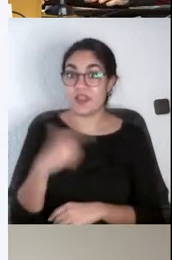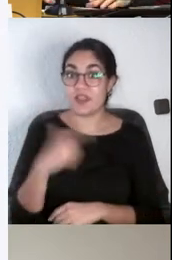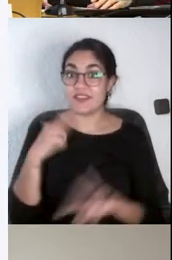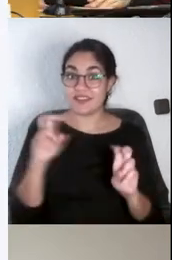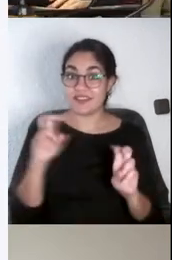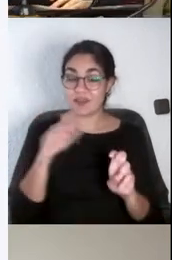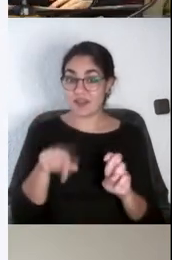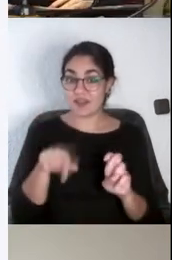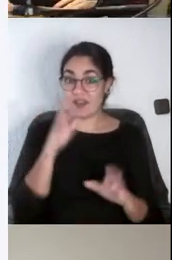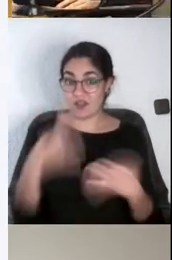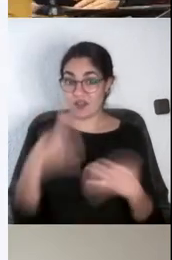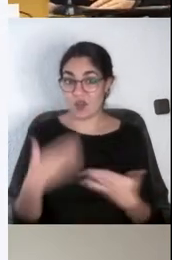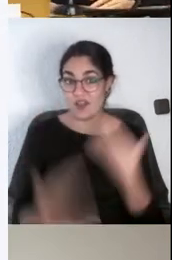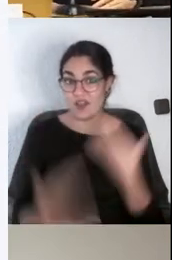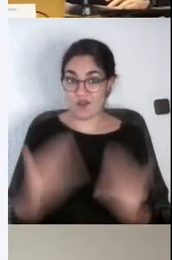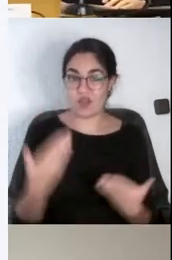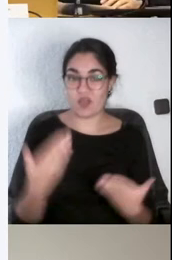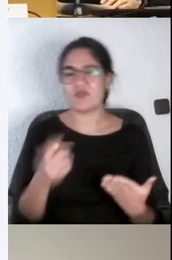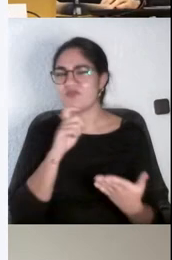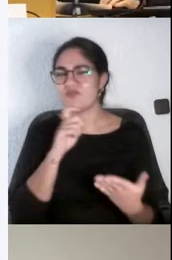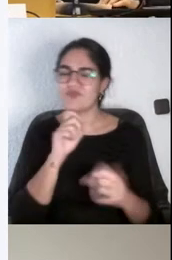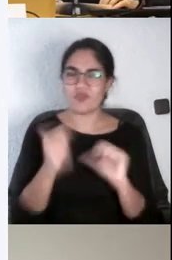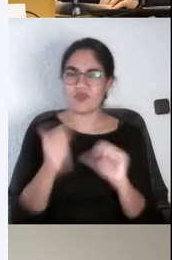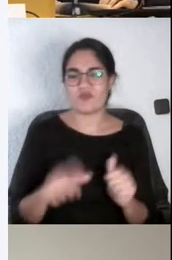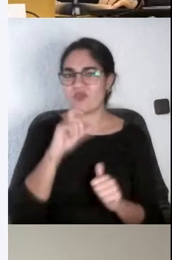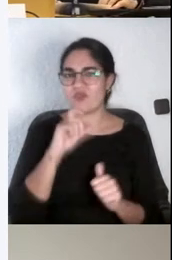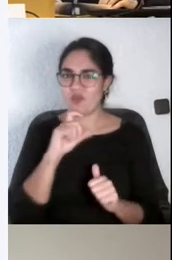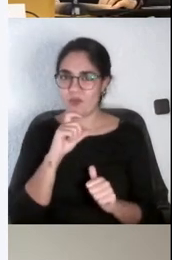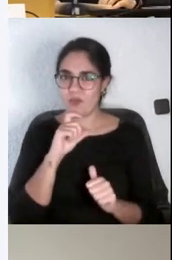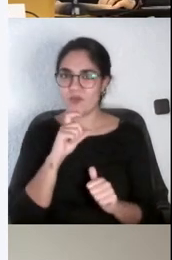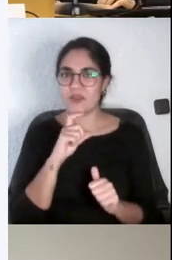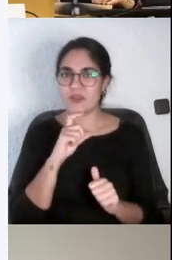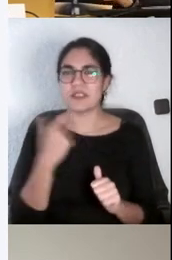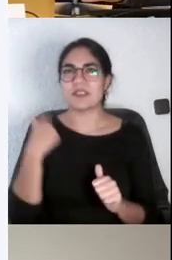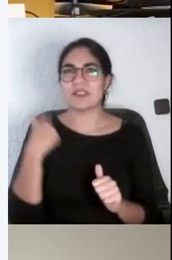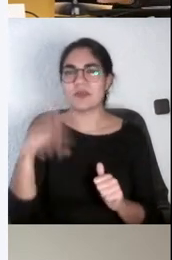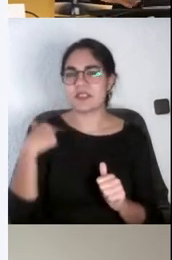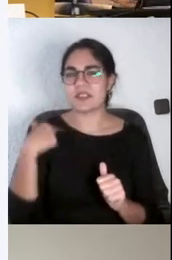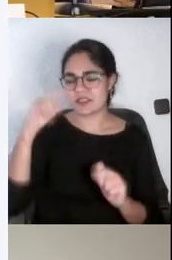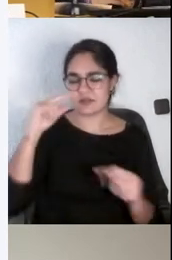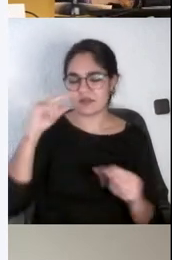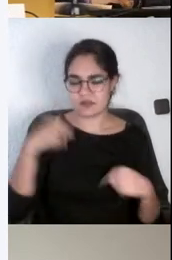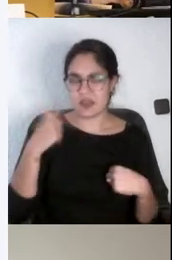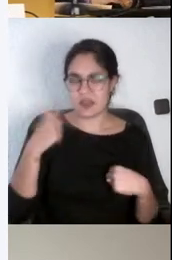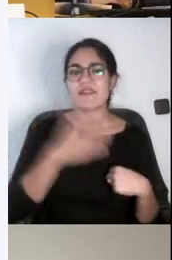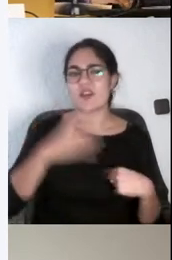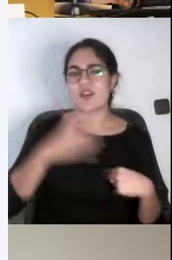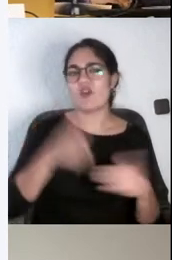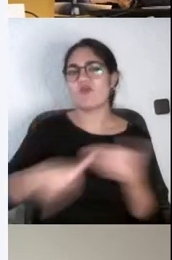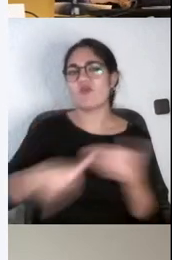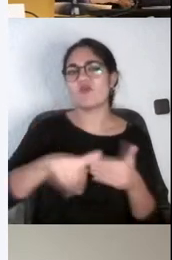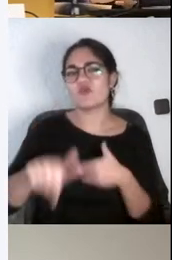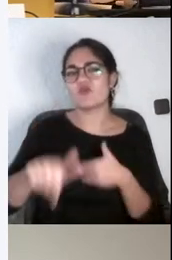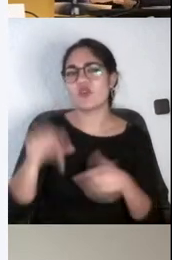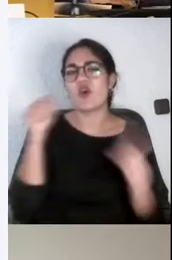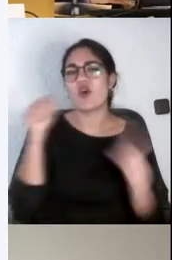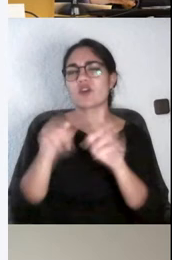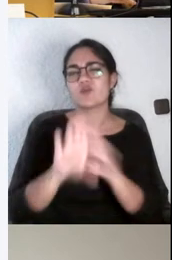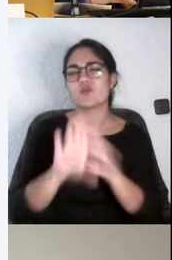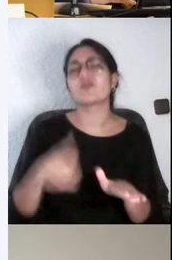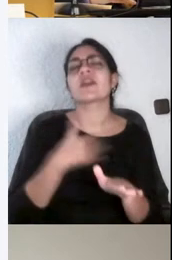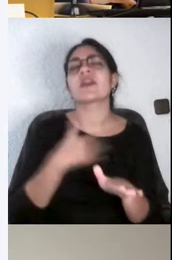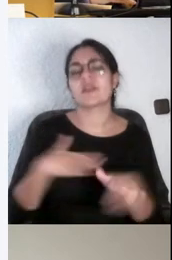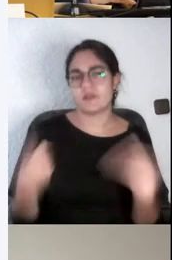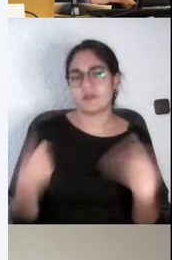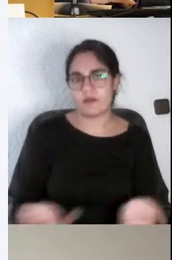actualmente, ¿no? Queremos ver hacia dónde vamos, ¿no? Pues lo que sí me gustaría es empezar, y por eso os he hecho esta